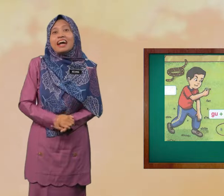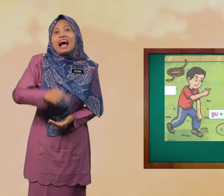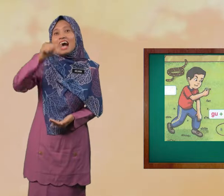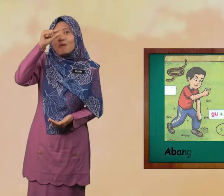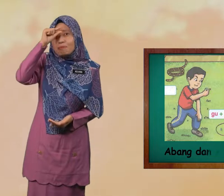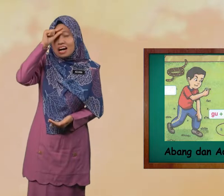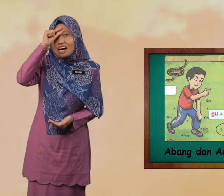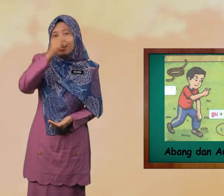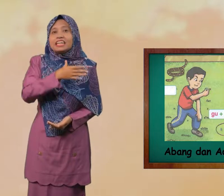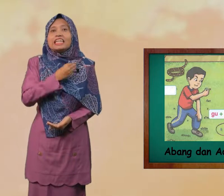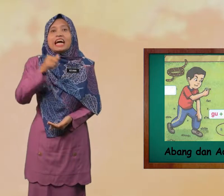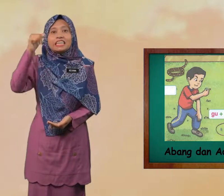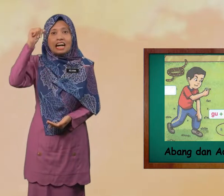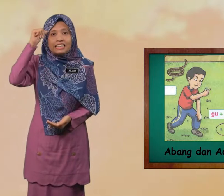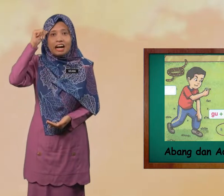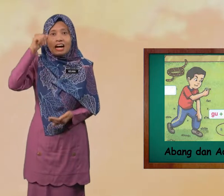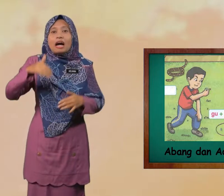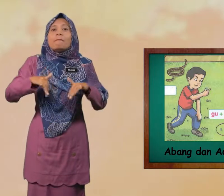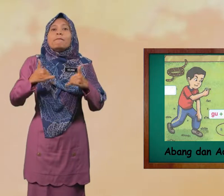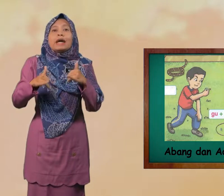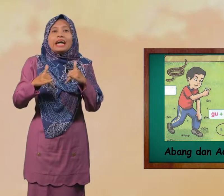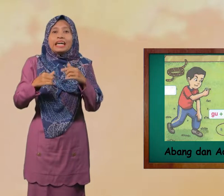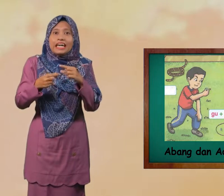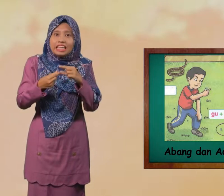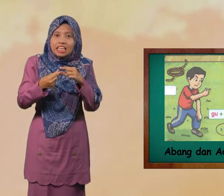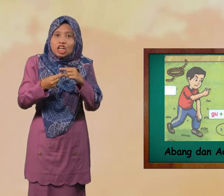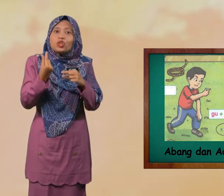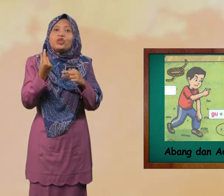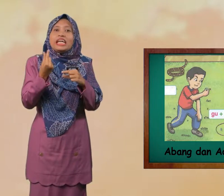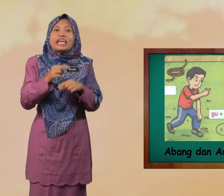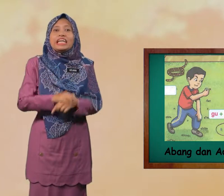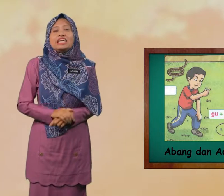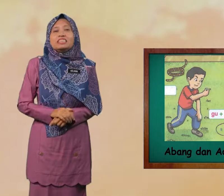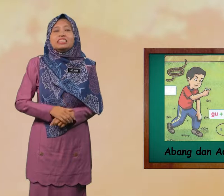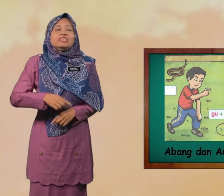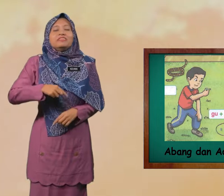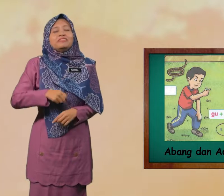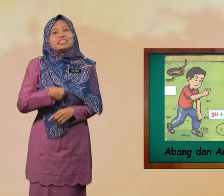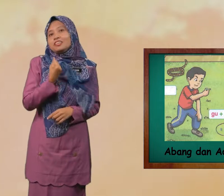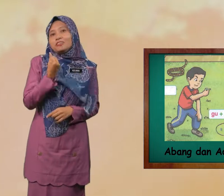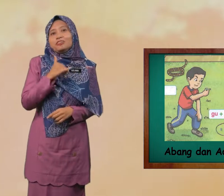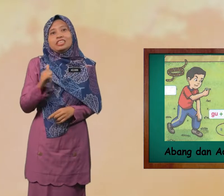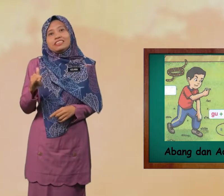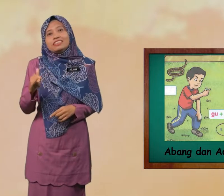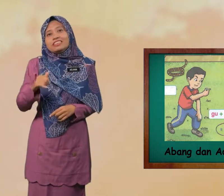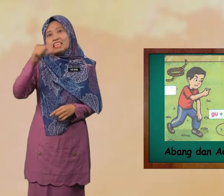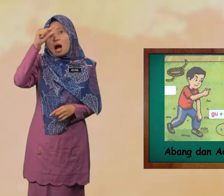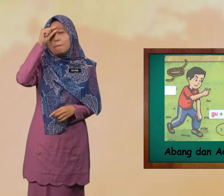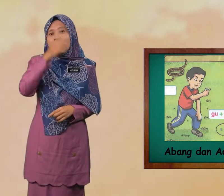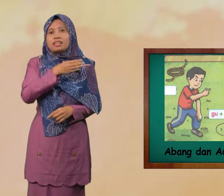Abang Dan Adam Main Guli Seronoknya Abang